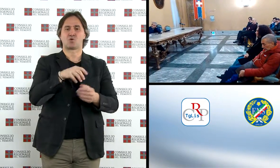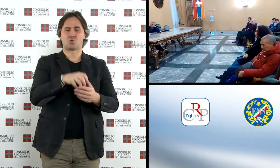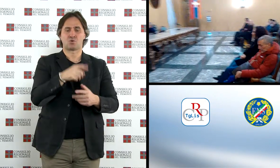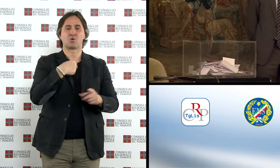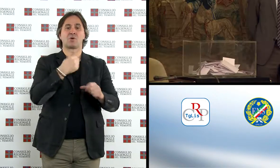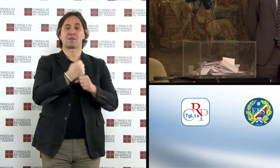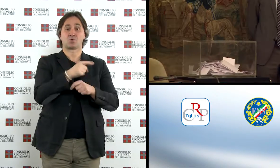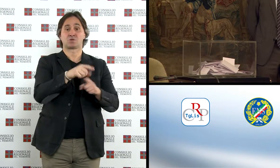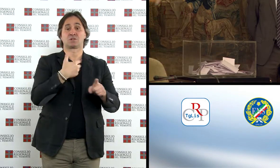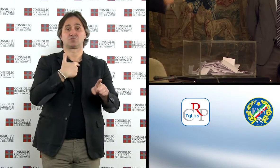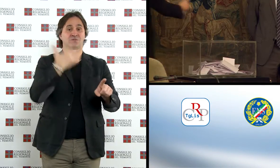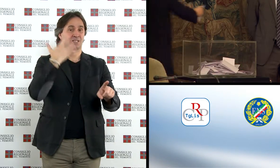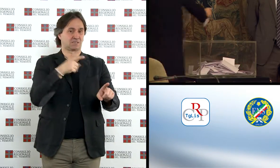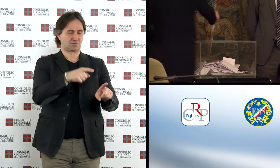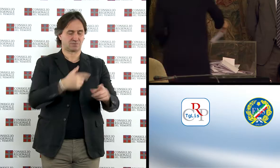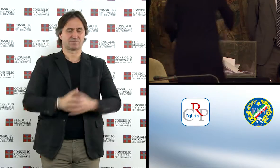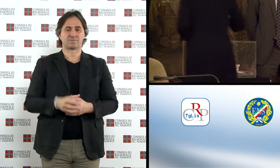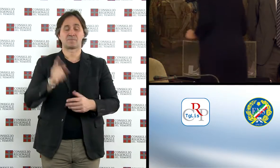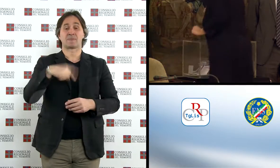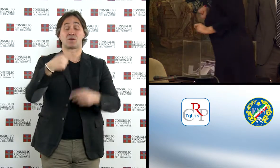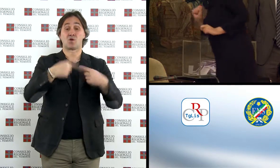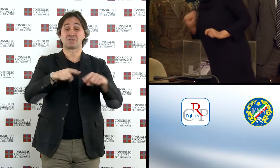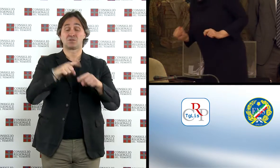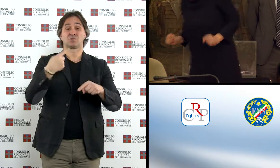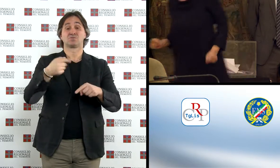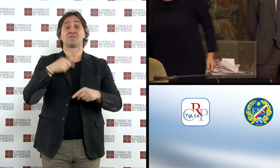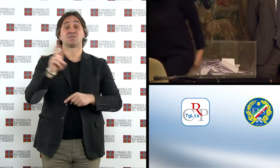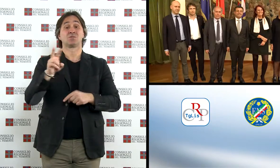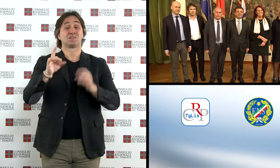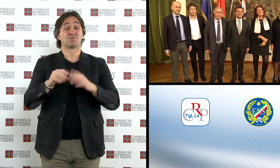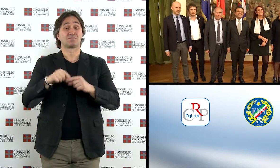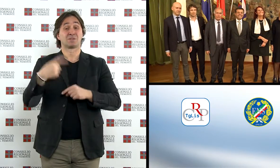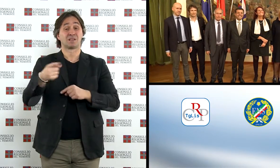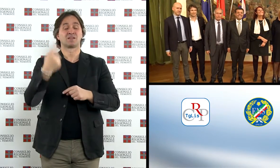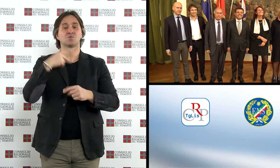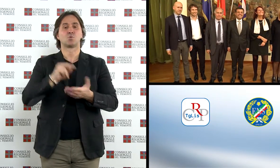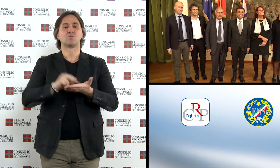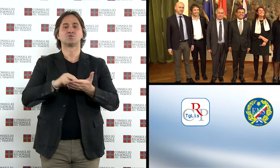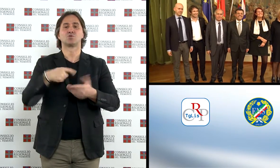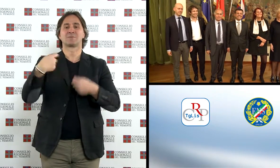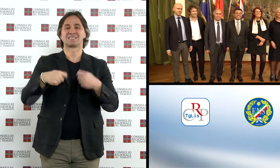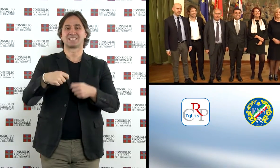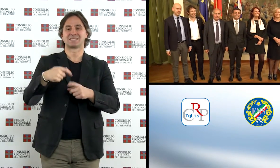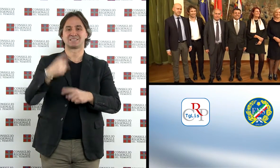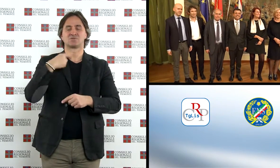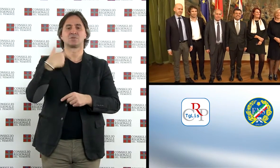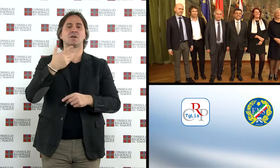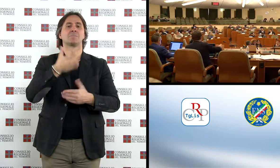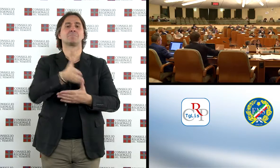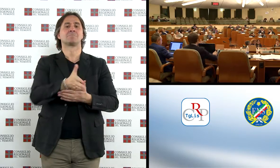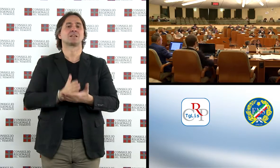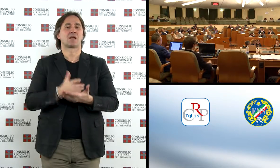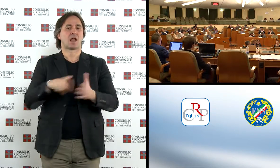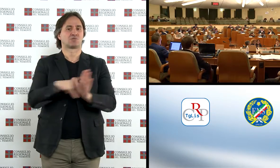una delegazione. Il Consiglio si è poi riunito il 22 dicembre per rieleggere l'ufficio di presidenza alla scadenza di metà legislatura.